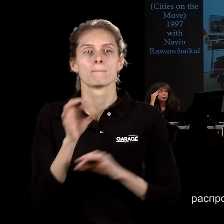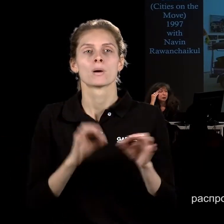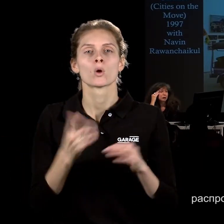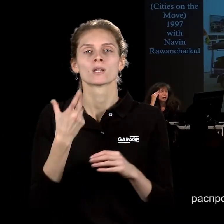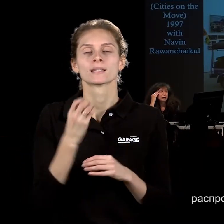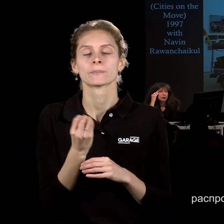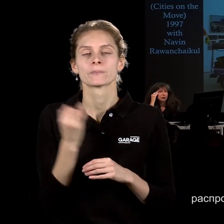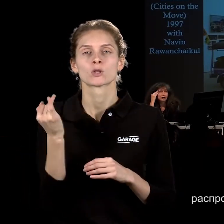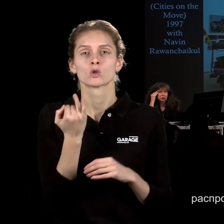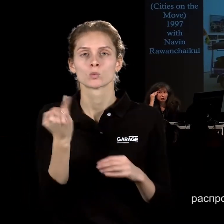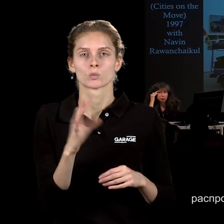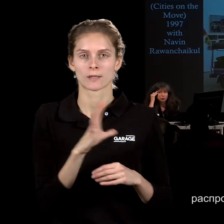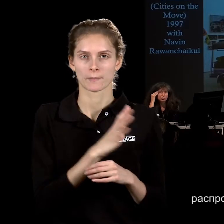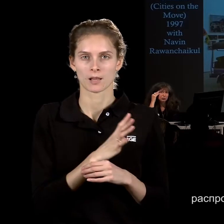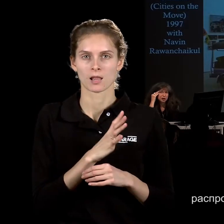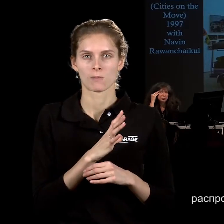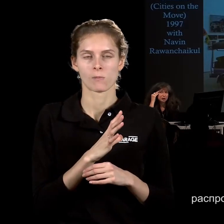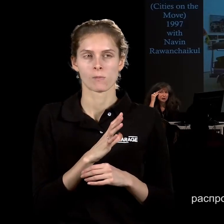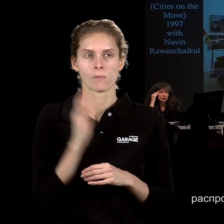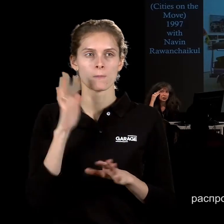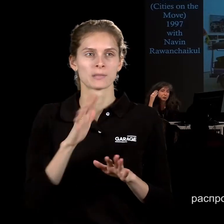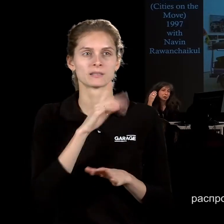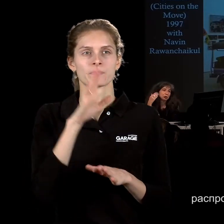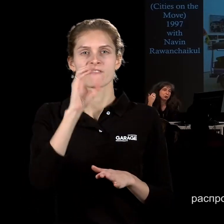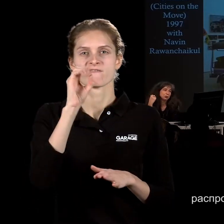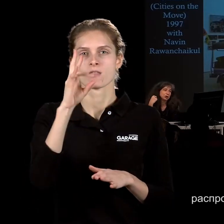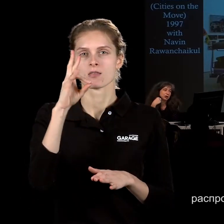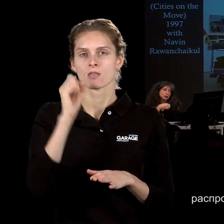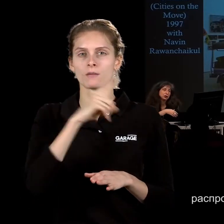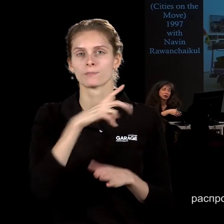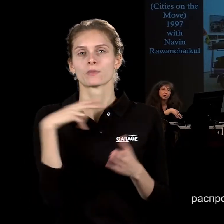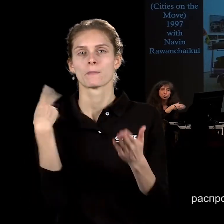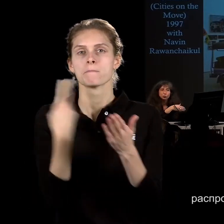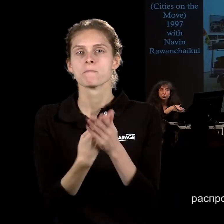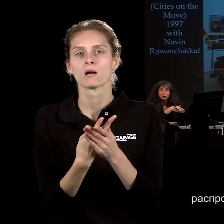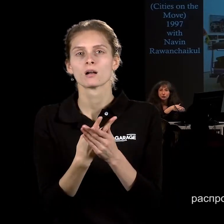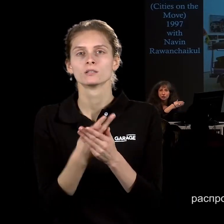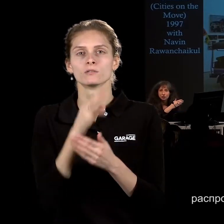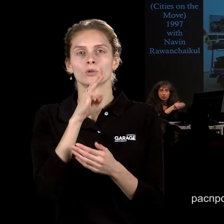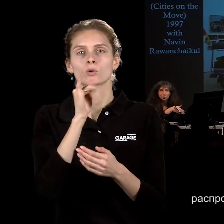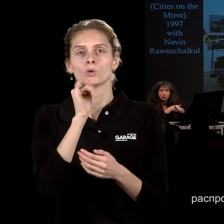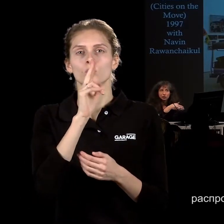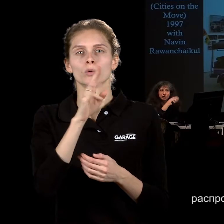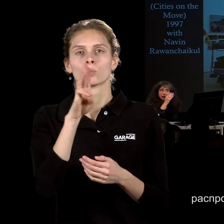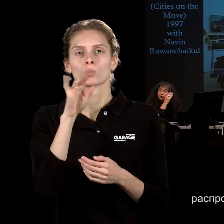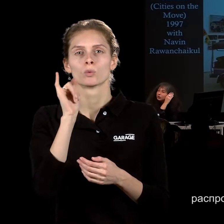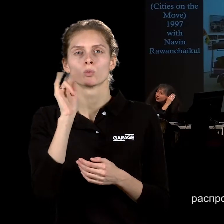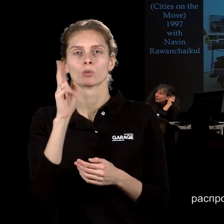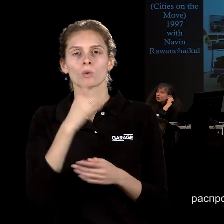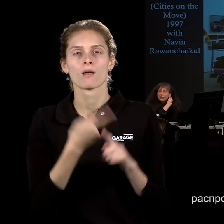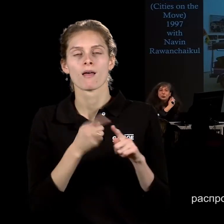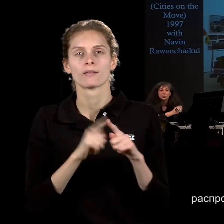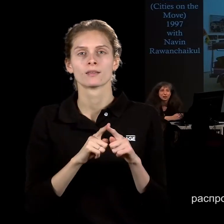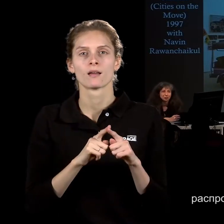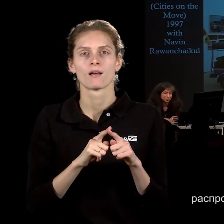история была про, которая, по-моему, в Вене показывалась, но там нужно было показать вот эти самые тук-туки, это распространенный вид